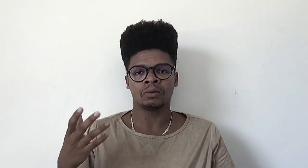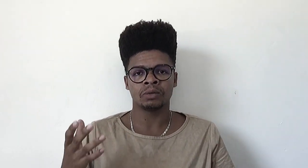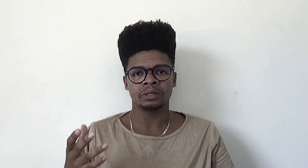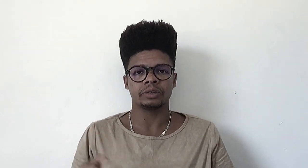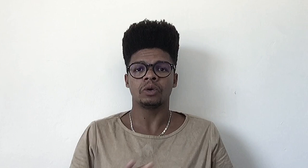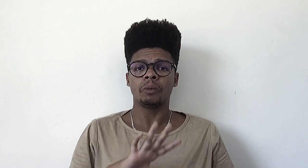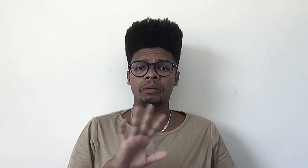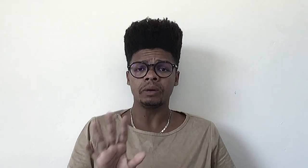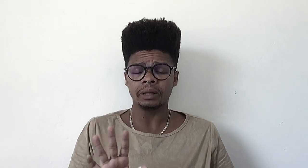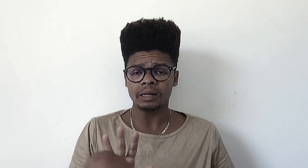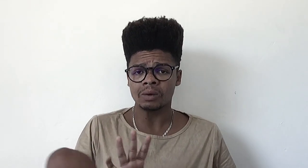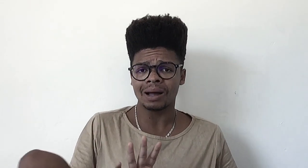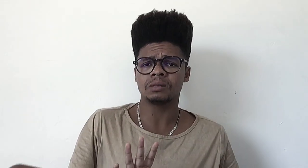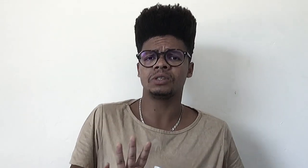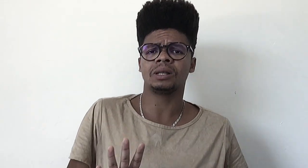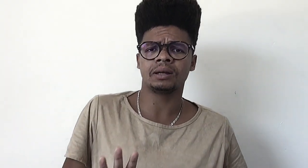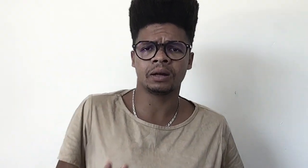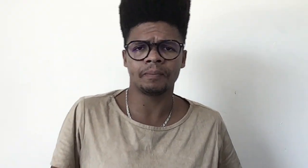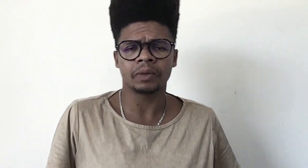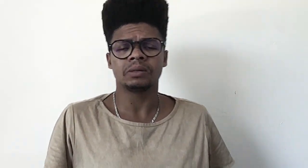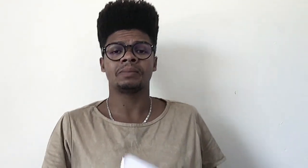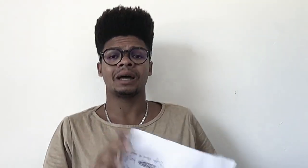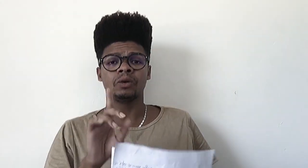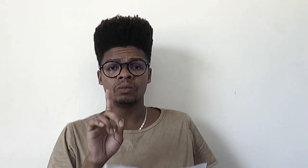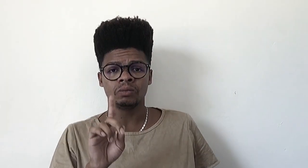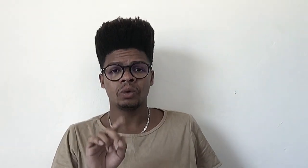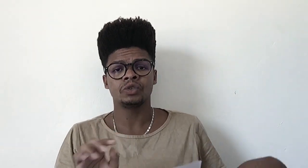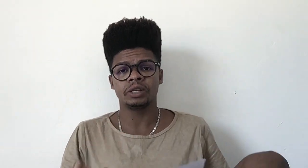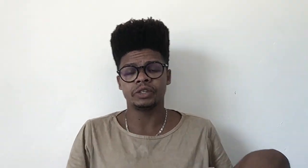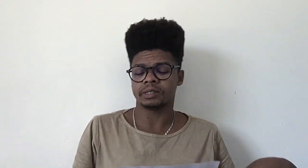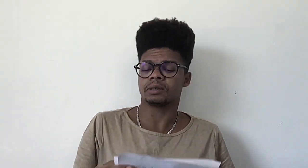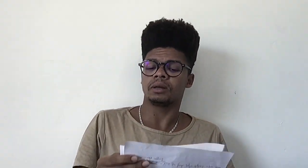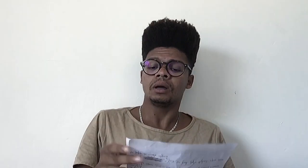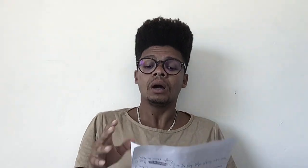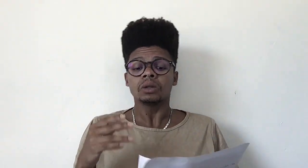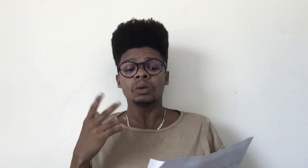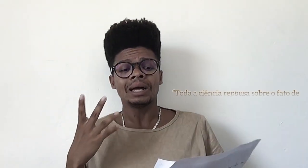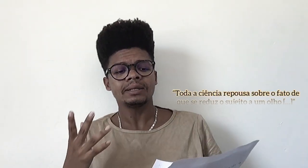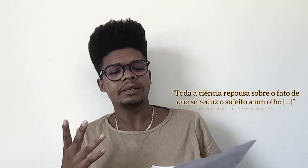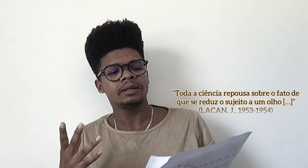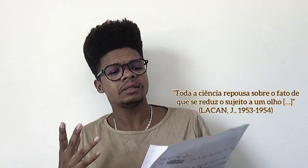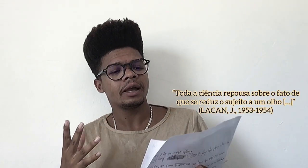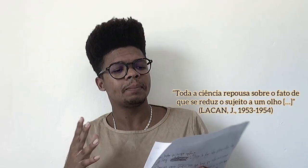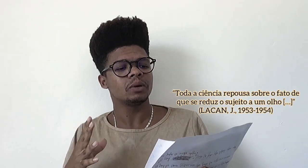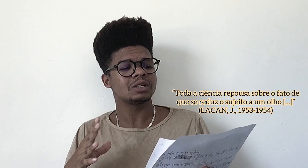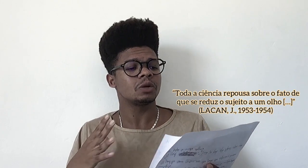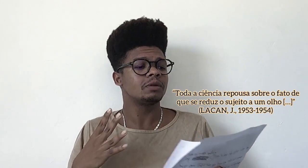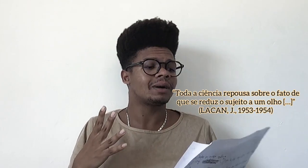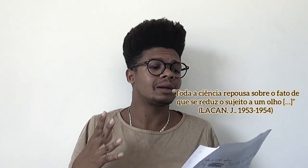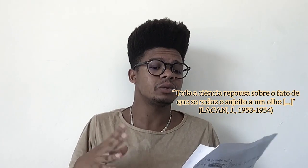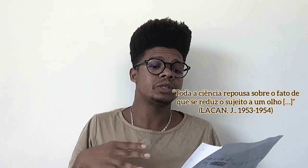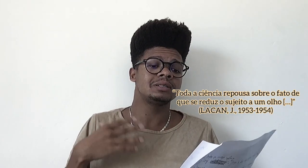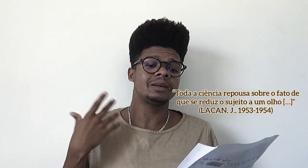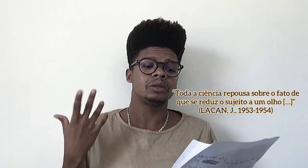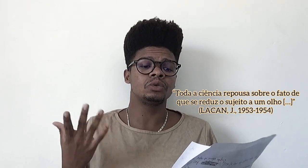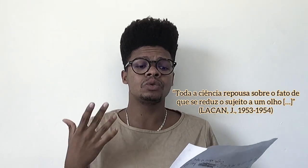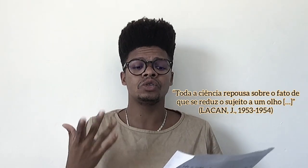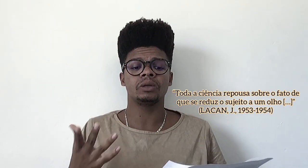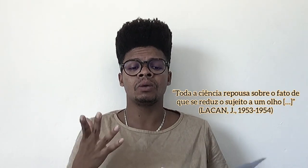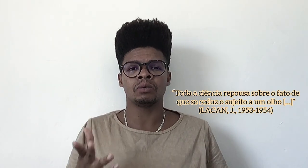com vocês. O primeiro deles é uma aspa de Lacan, no seminário 1, onde ele diz Toda a ciência repousa sobre o fato de que se reduz o sujeito a um